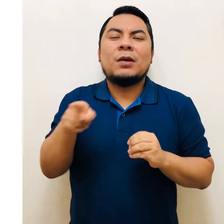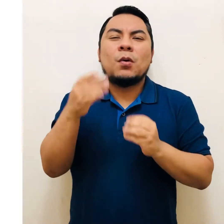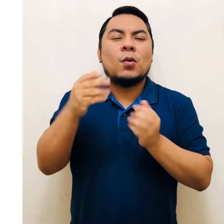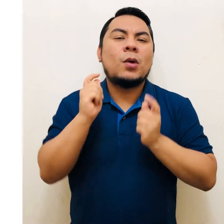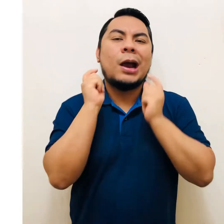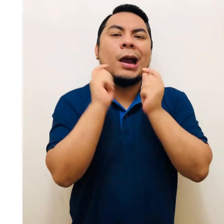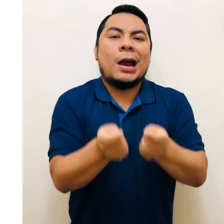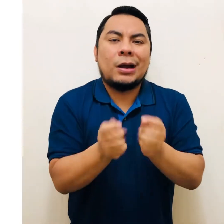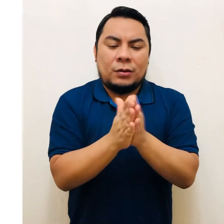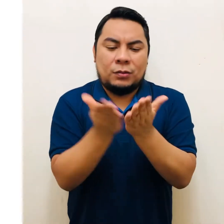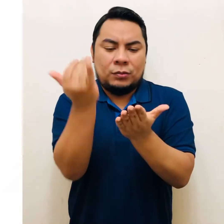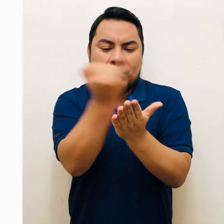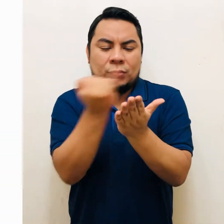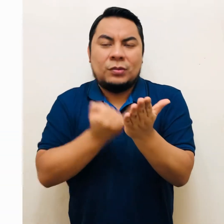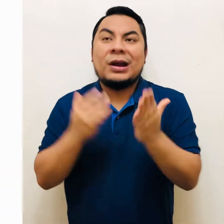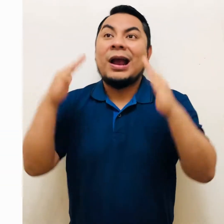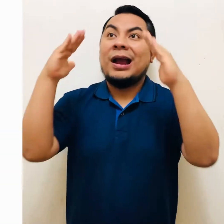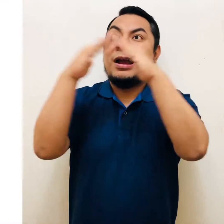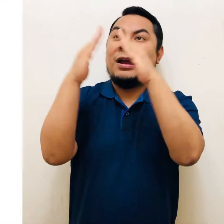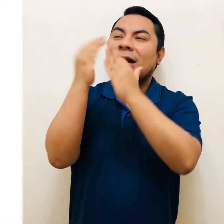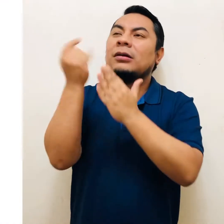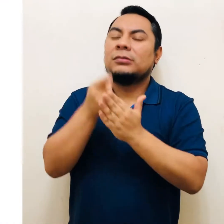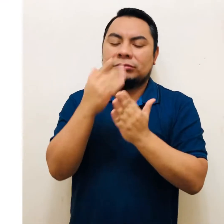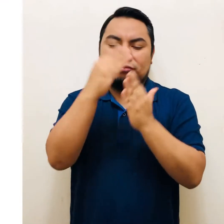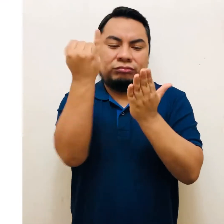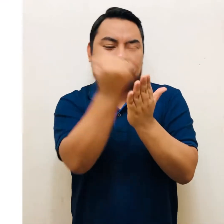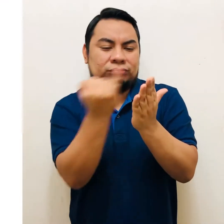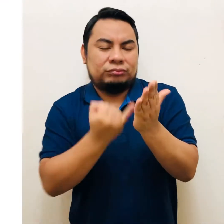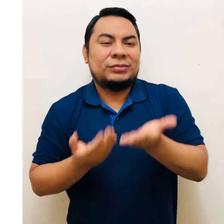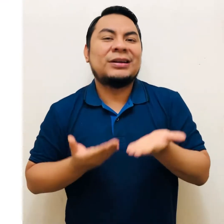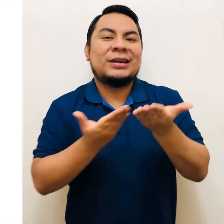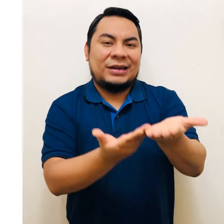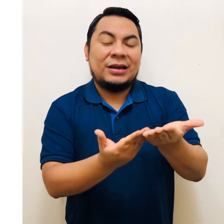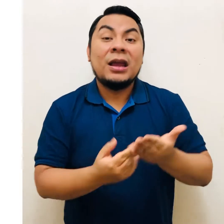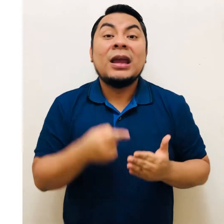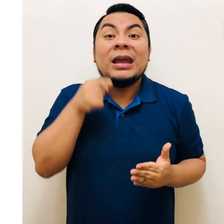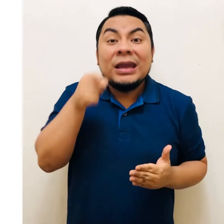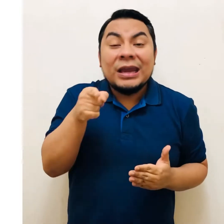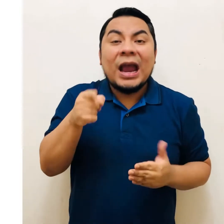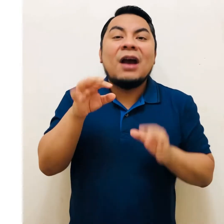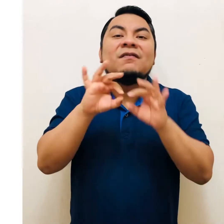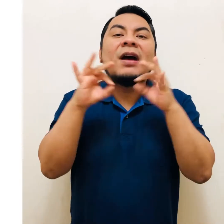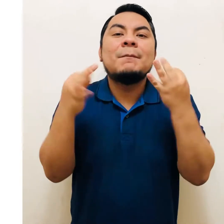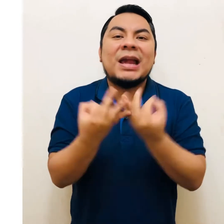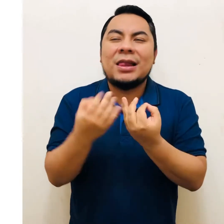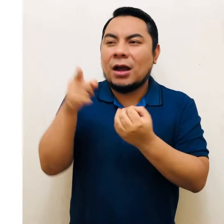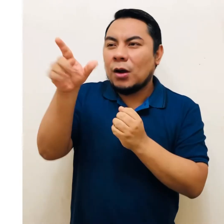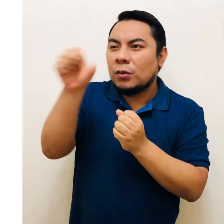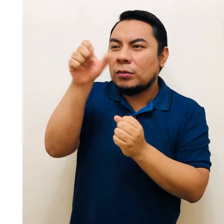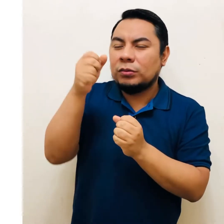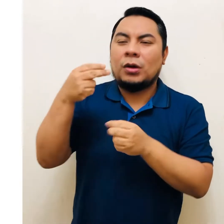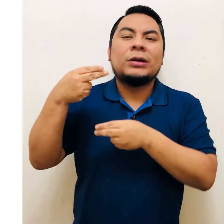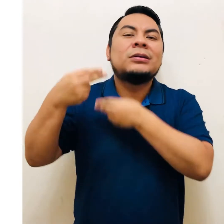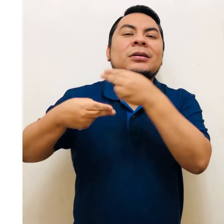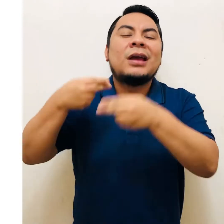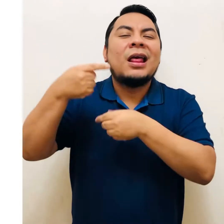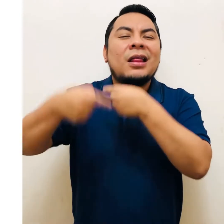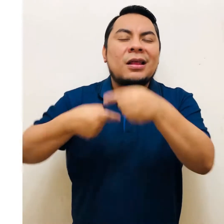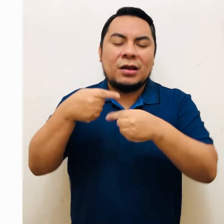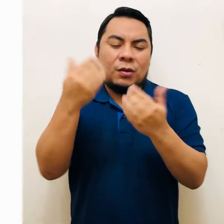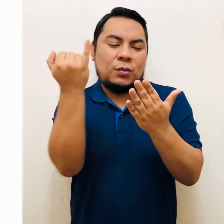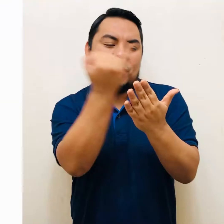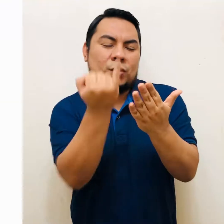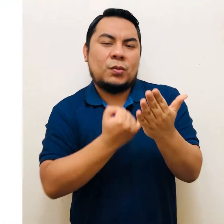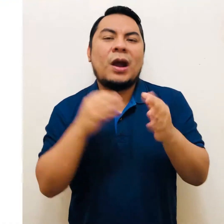pintada en el momento del techado de la casa. Si pinta a cada integrante de la familia que refleje su vida diaria,